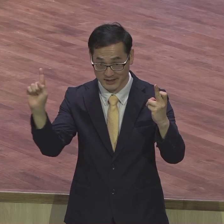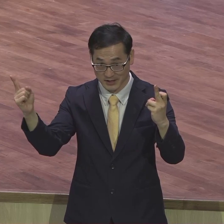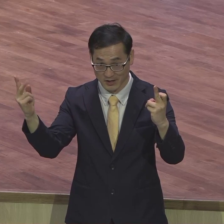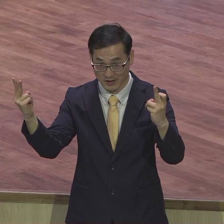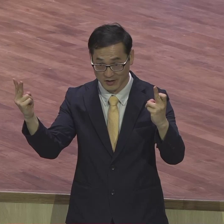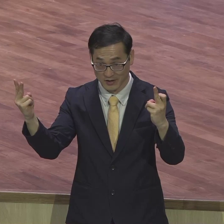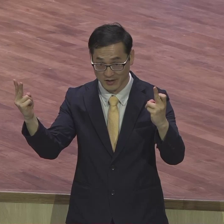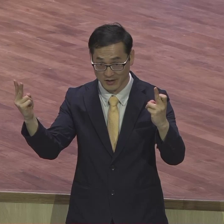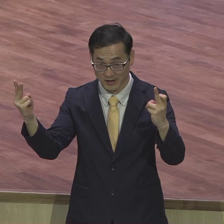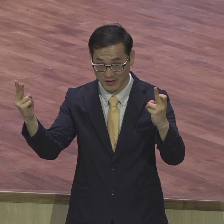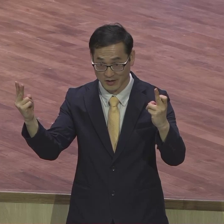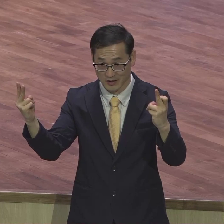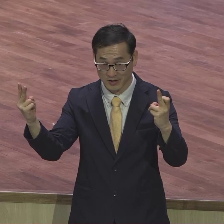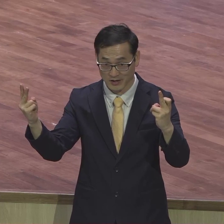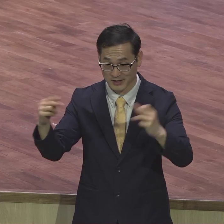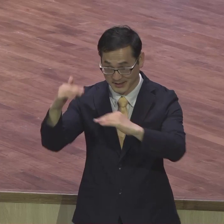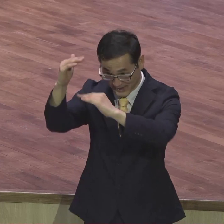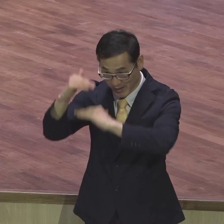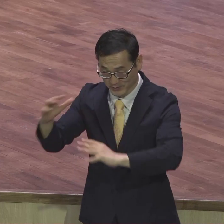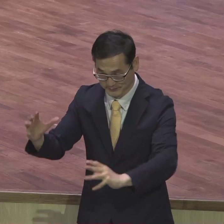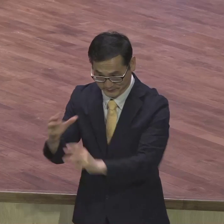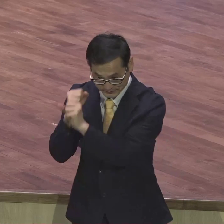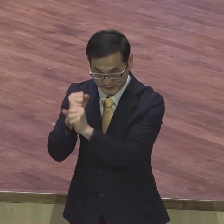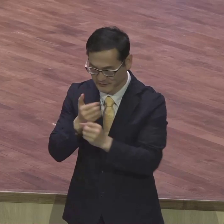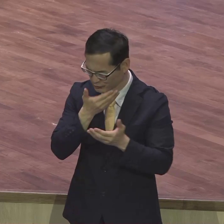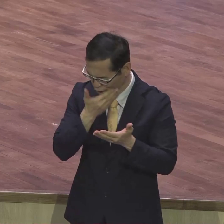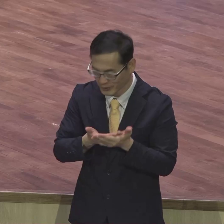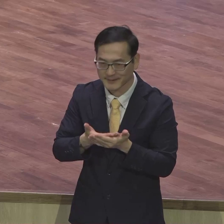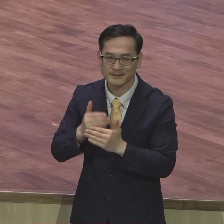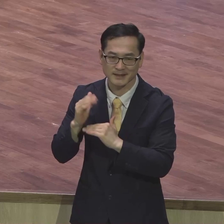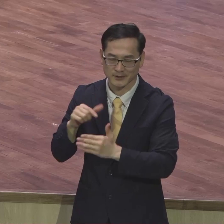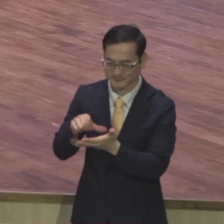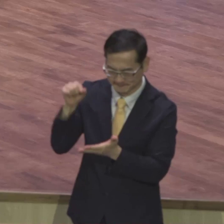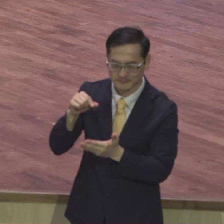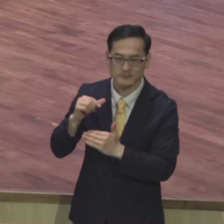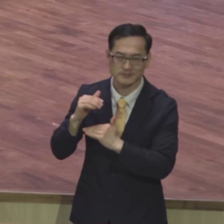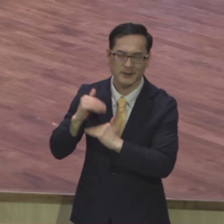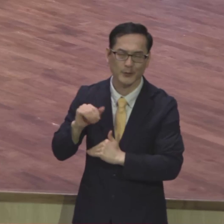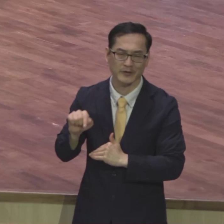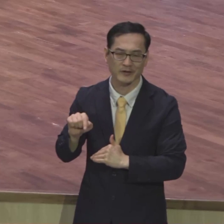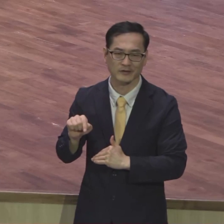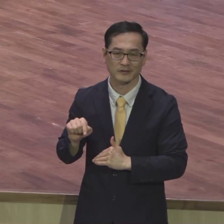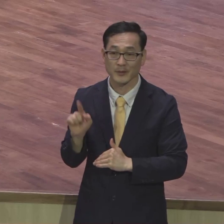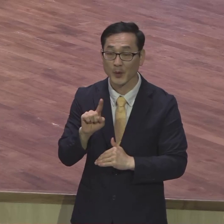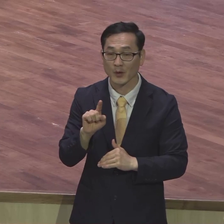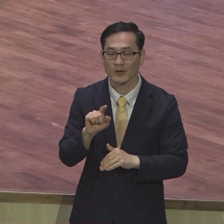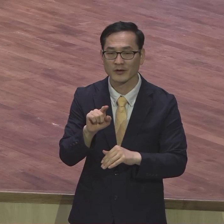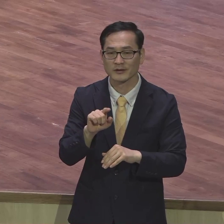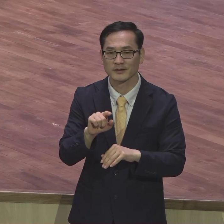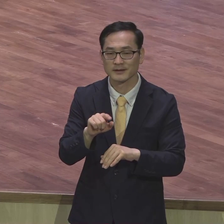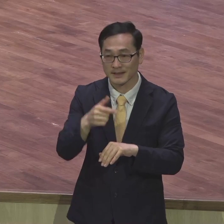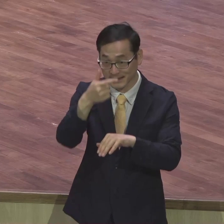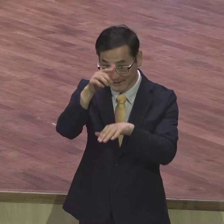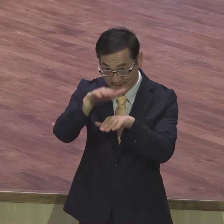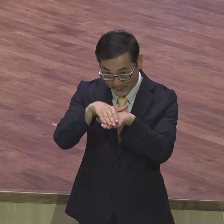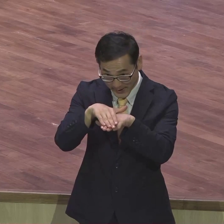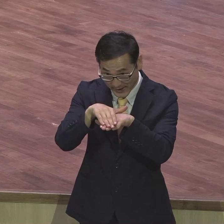서론인 동시에 핵심입니다 한마디로 요약하면 예배가 이끄는 삶을 살아라